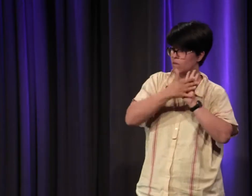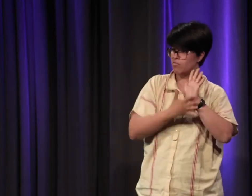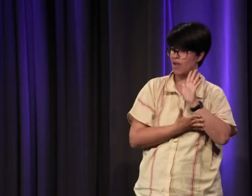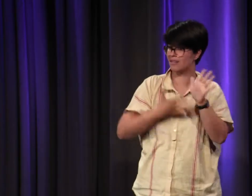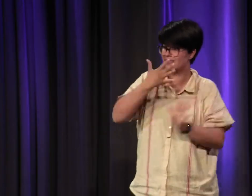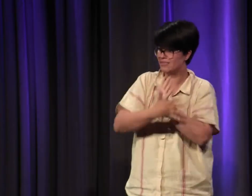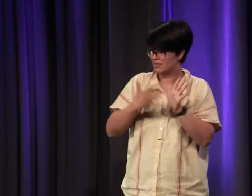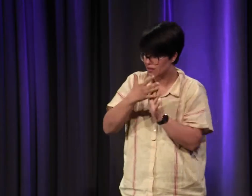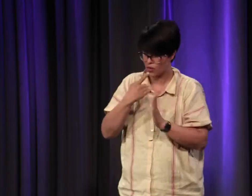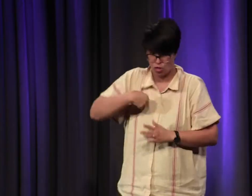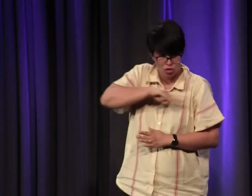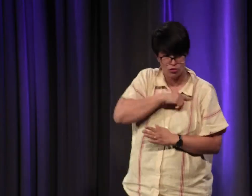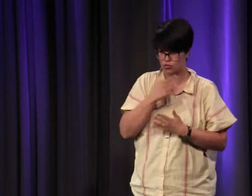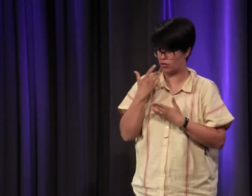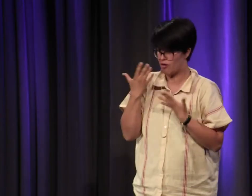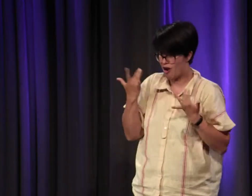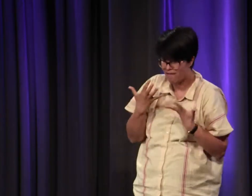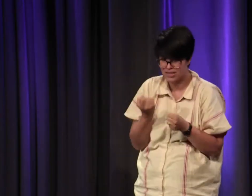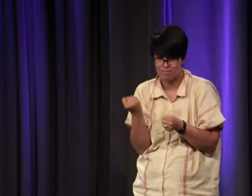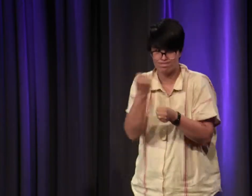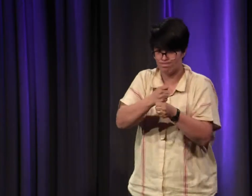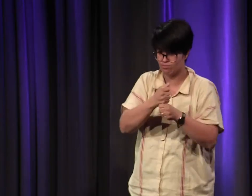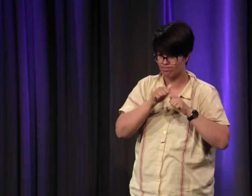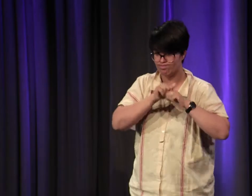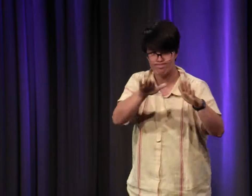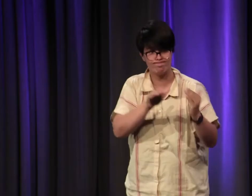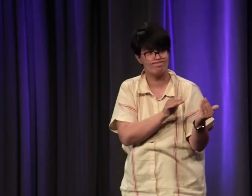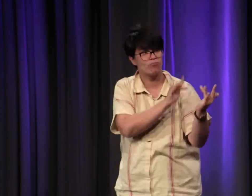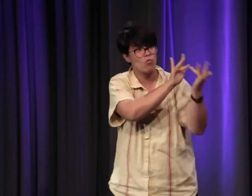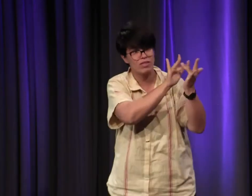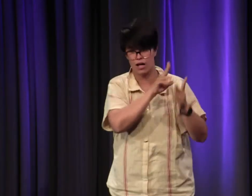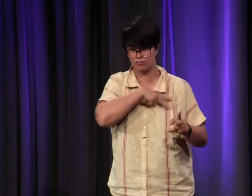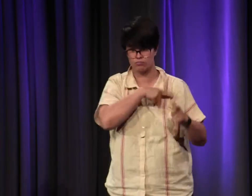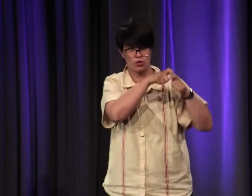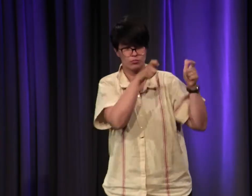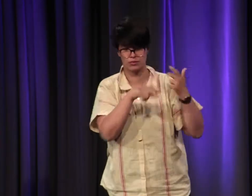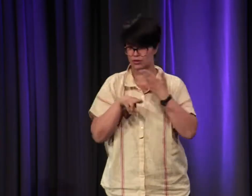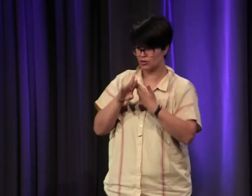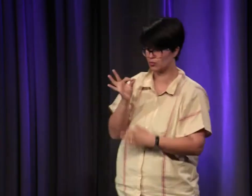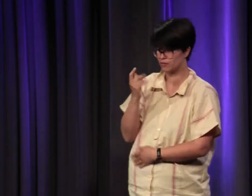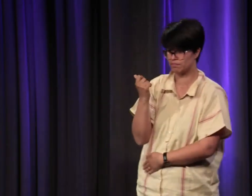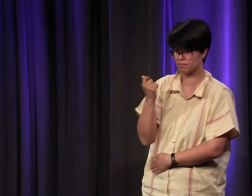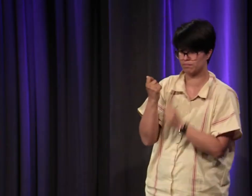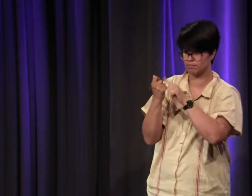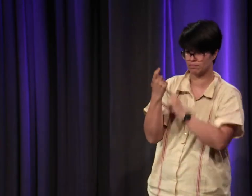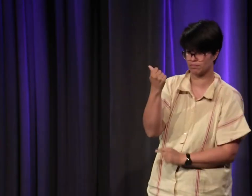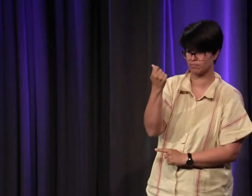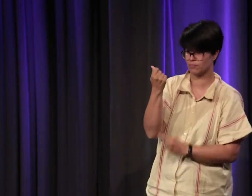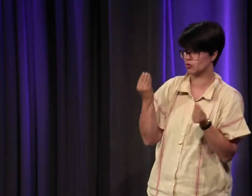on a essayé de développer tout un signière un vocabulaire en langue des signes pour diffuser le savoir et puis le problème